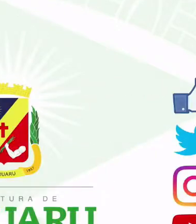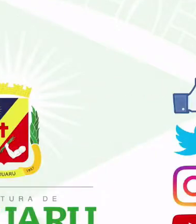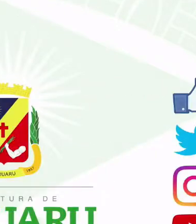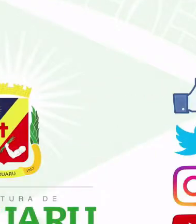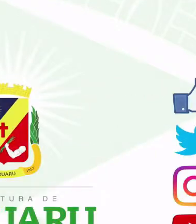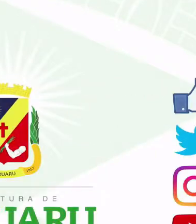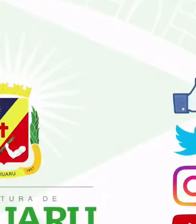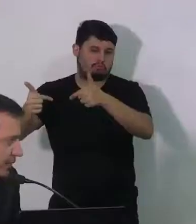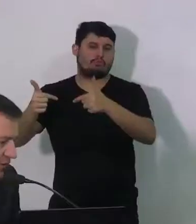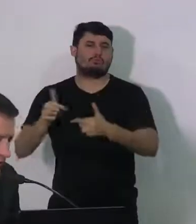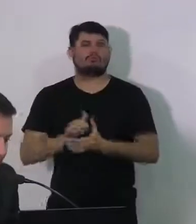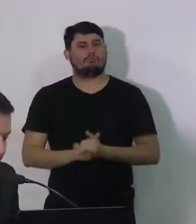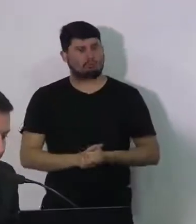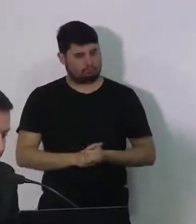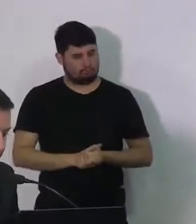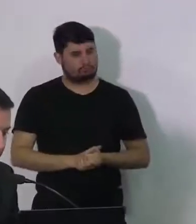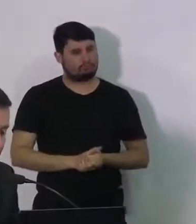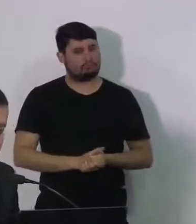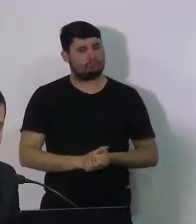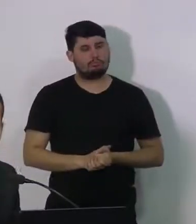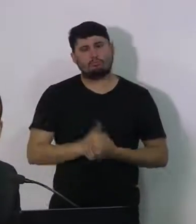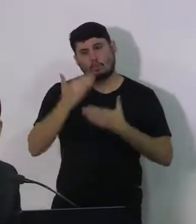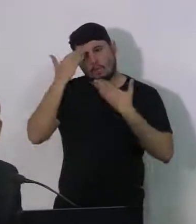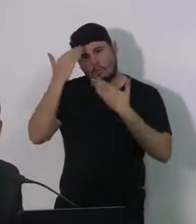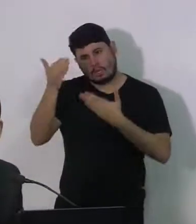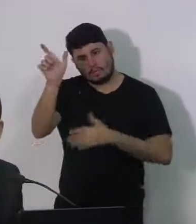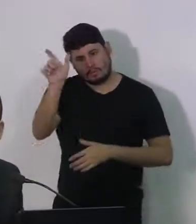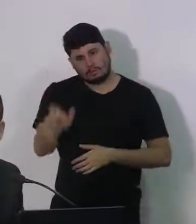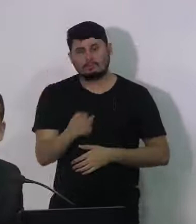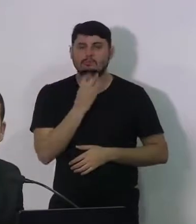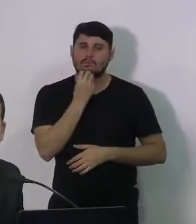Por enquanto, era isso, prefeito. Obrigada, Francisco.